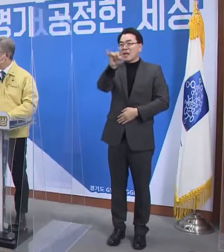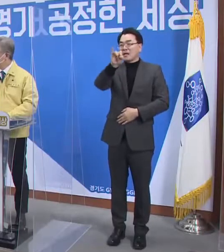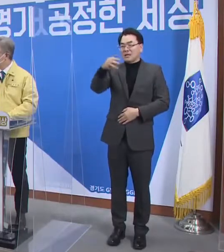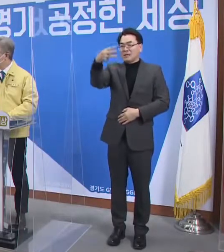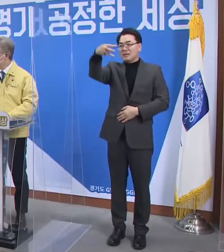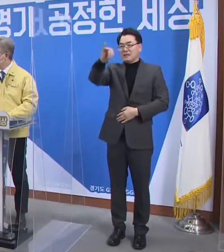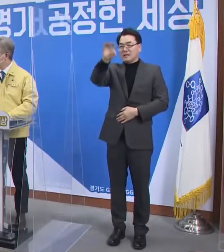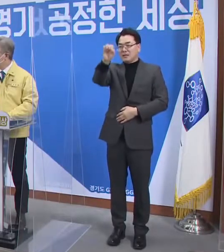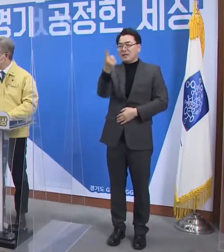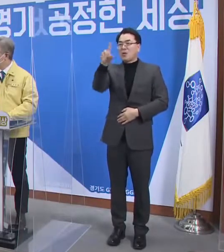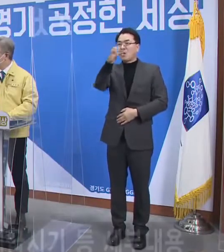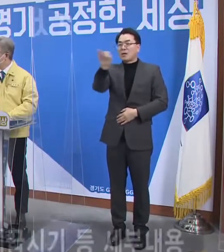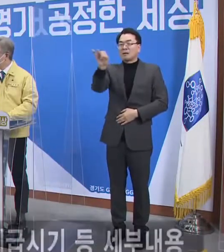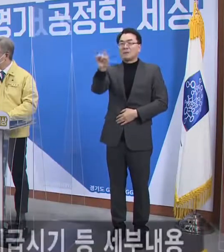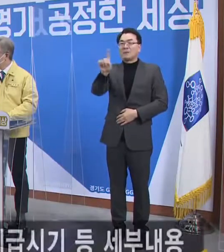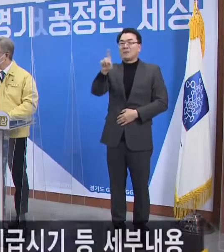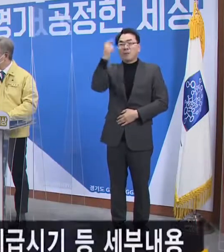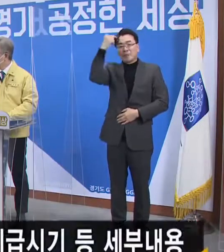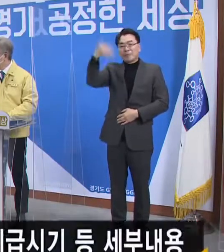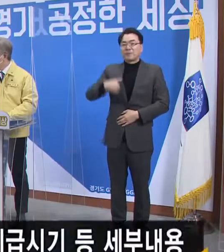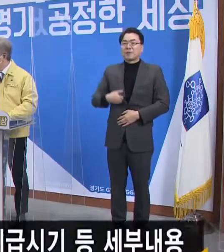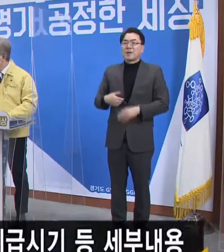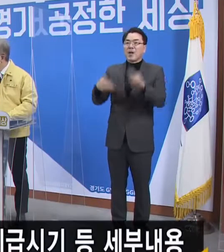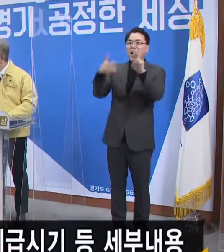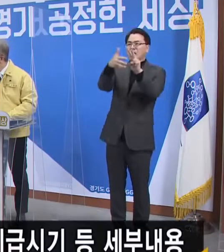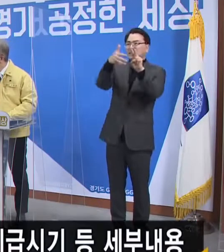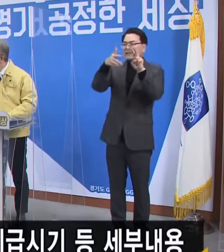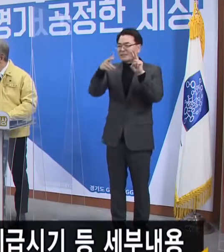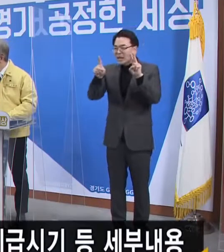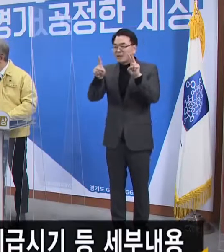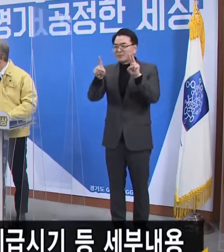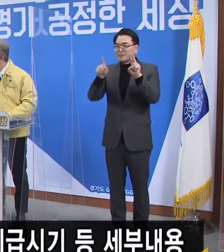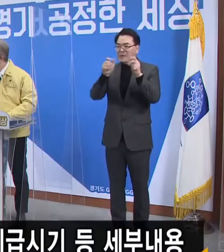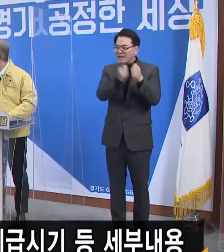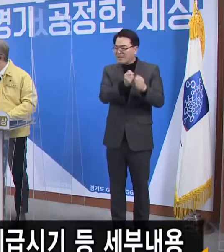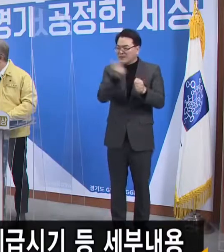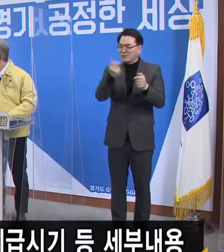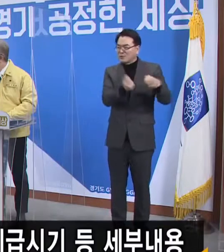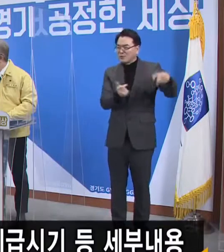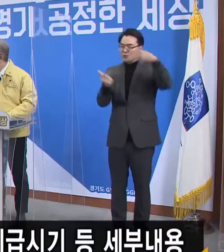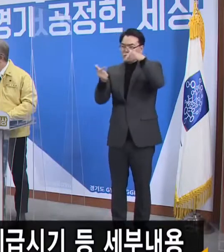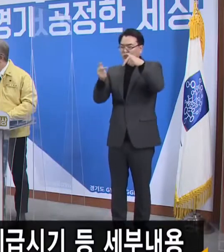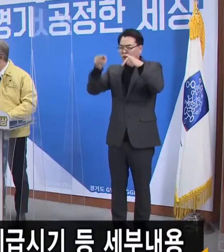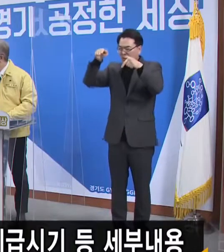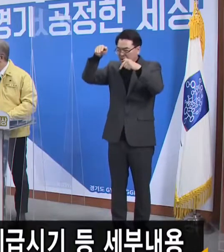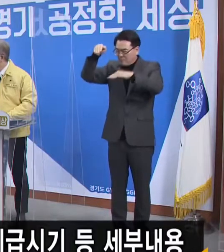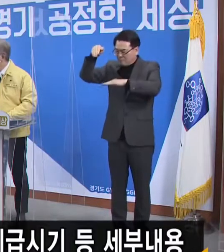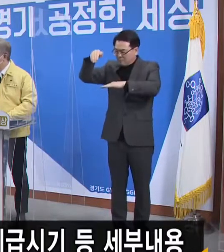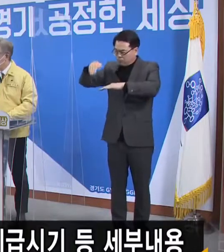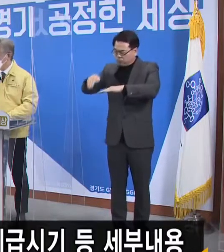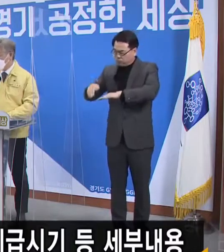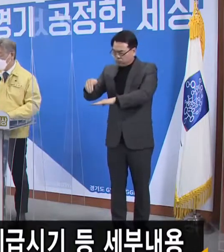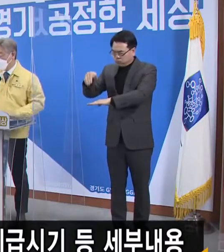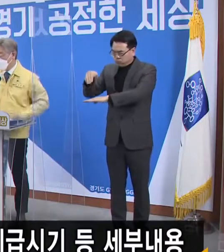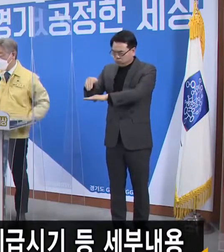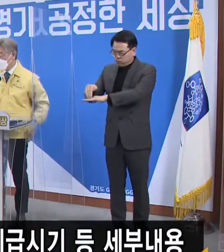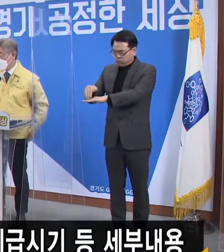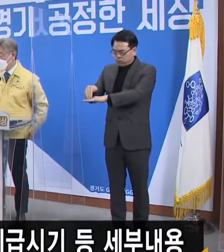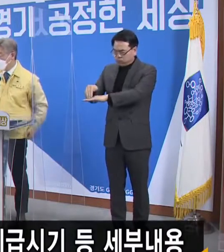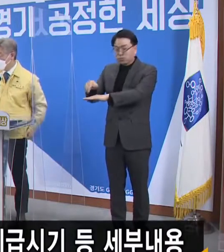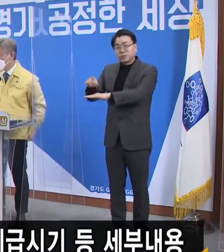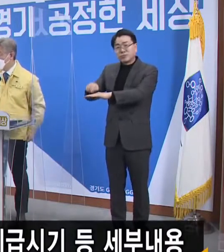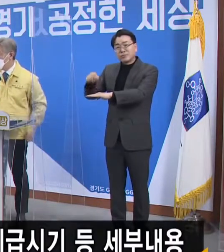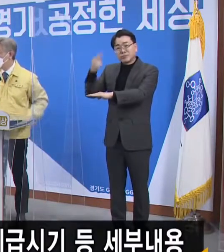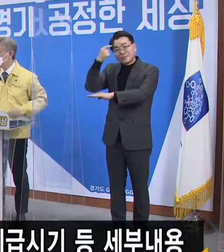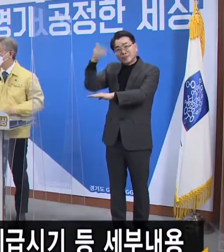이균 기자님께서 질문하신 내용은 3차 유행 저점 확신하기 어려운데 경기도 재난기본소득... 내용이니까